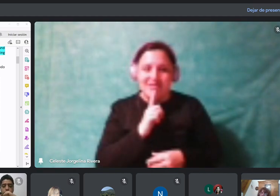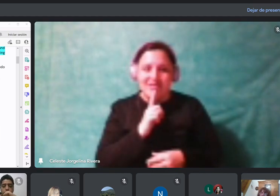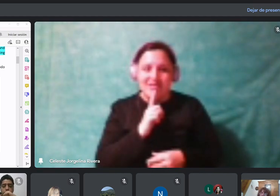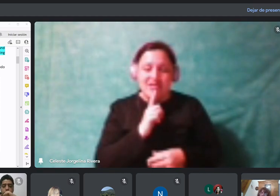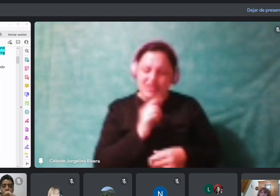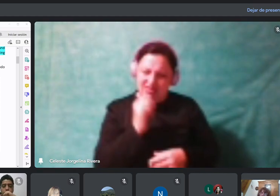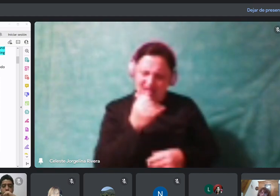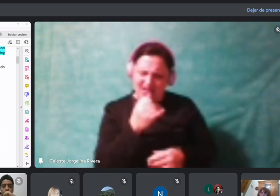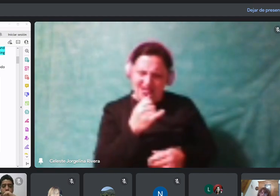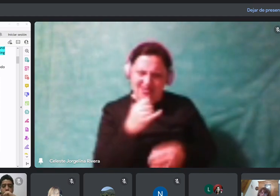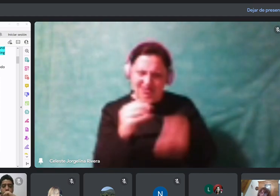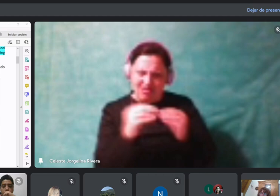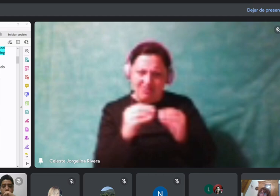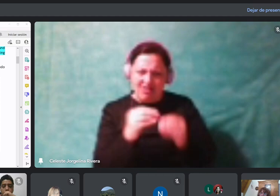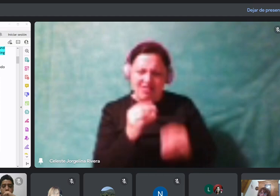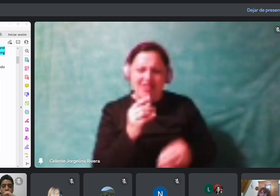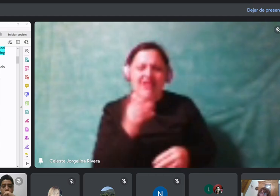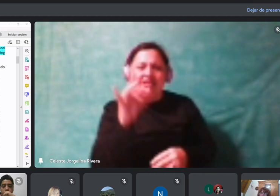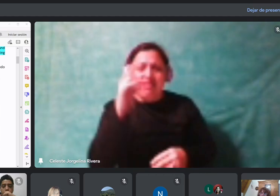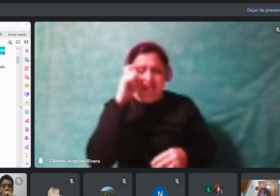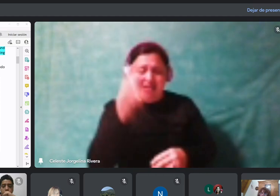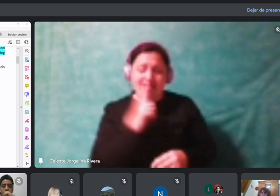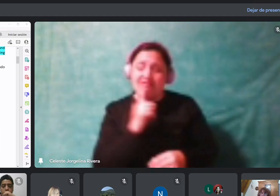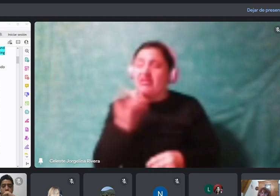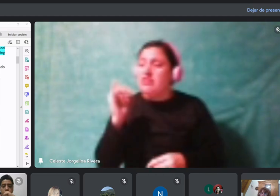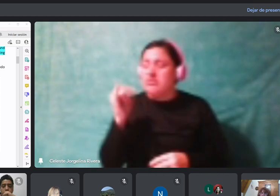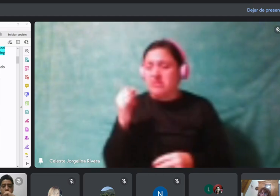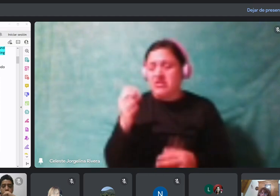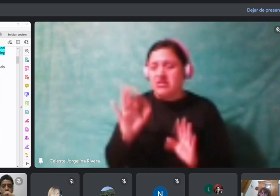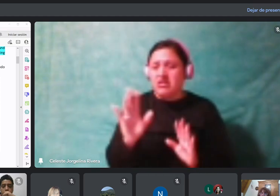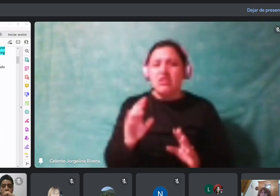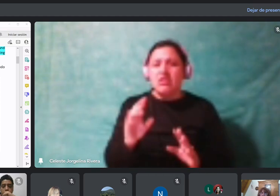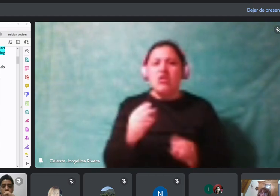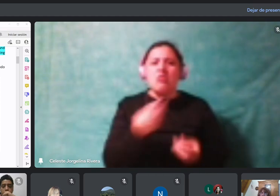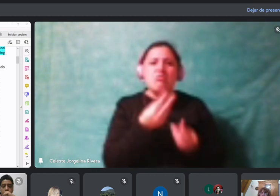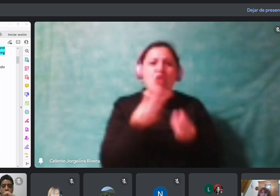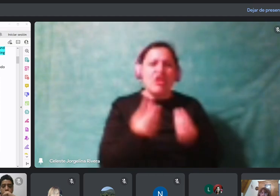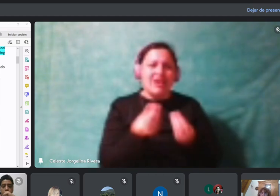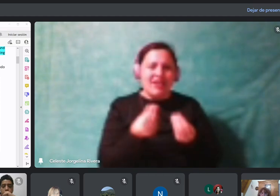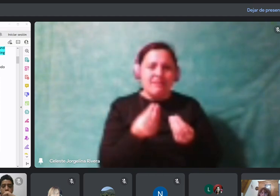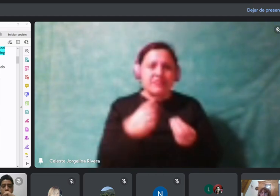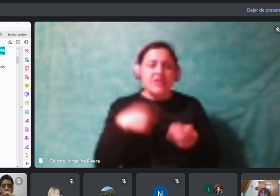le está diciendo estos, está determinante, ¿a dónde era que estaba?